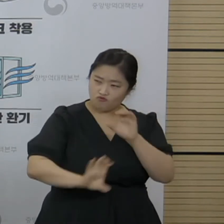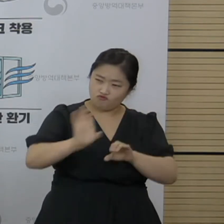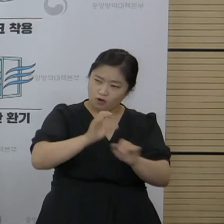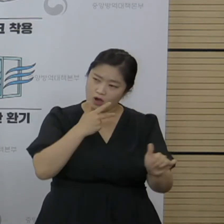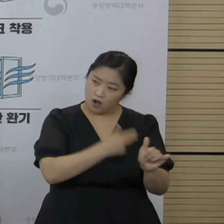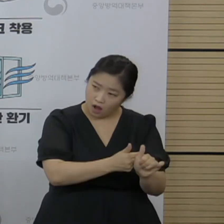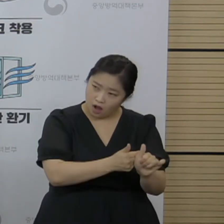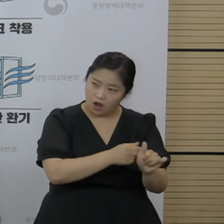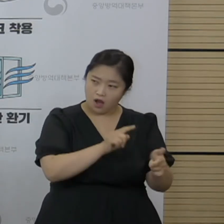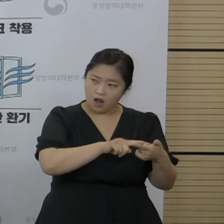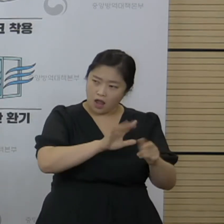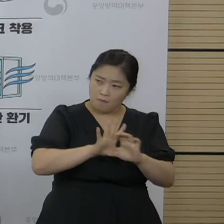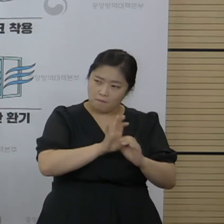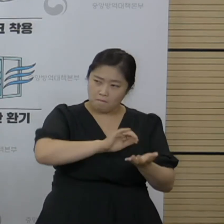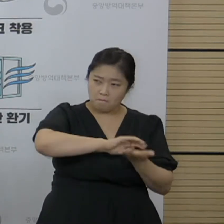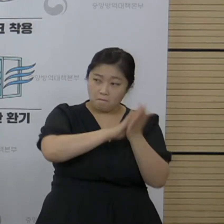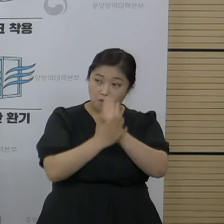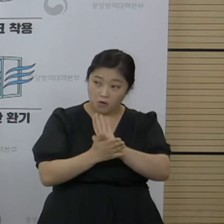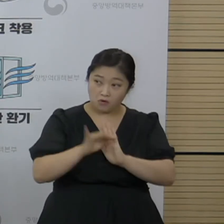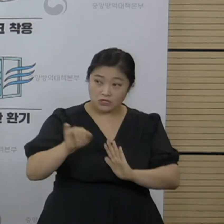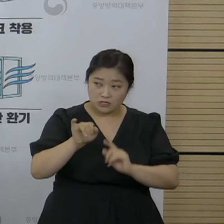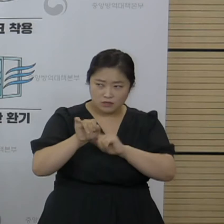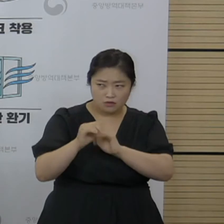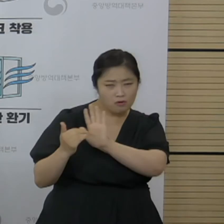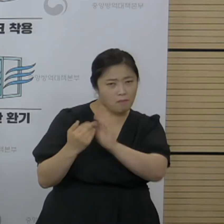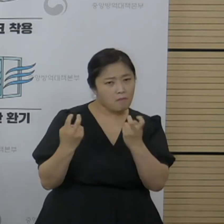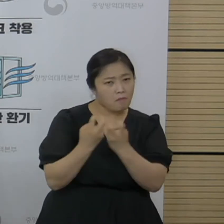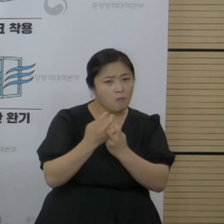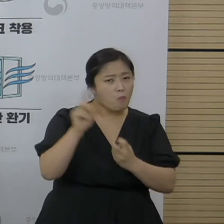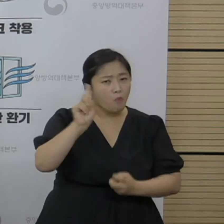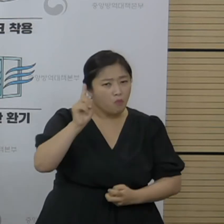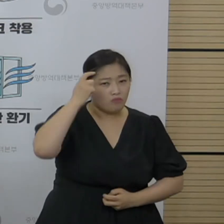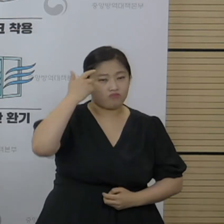이외의 변이 바이러스 대응과 관련된 질문 주셨습니다.